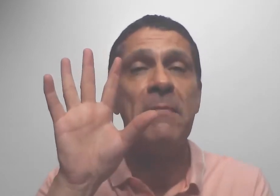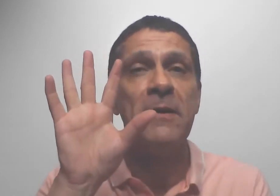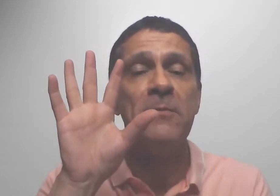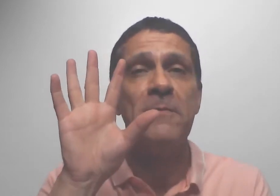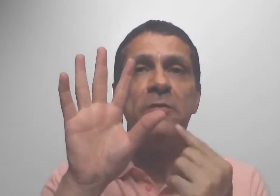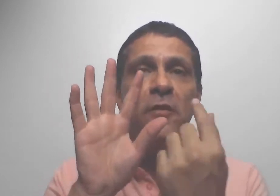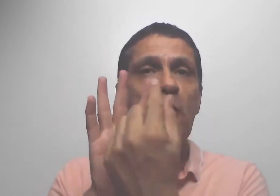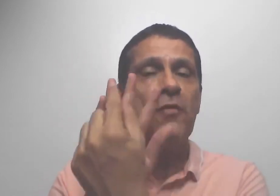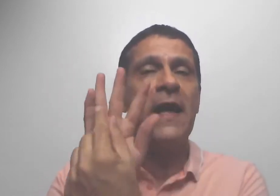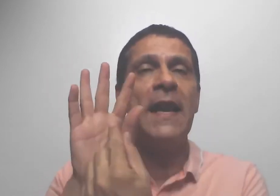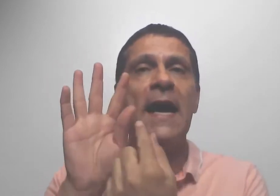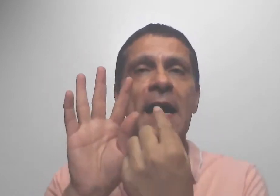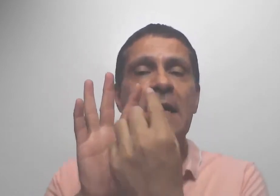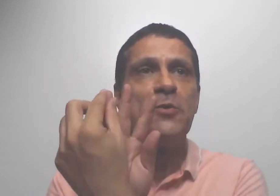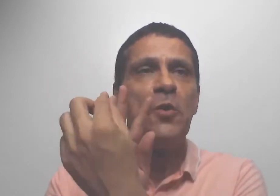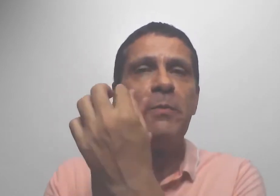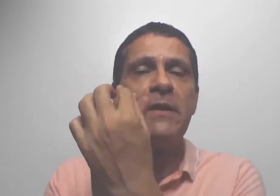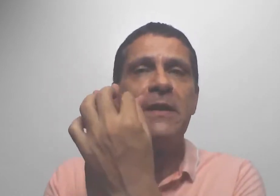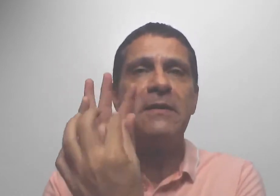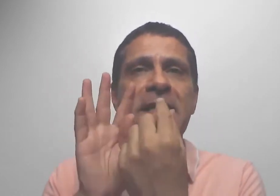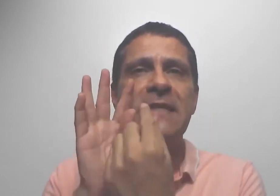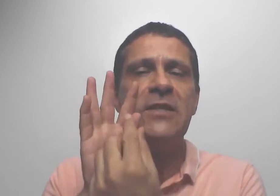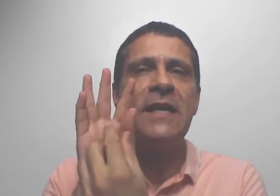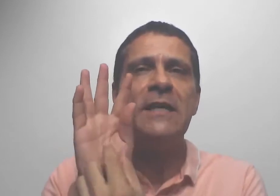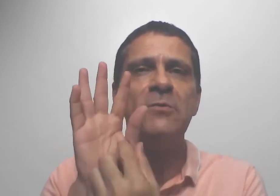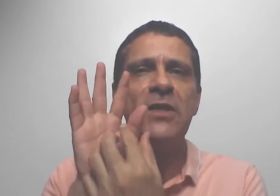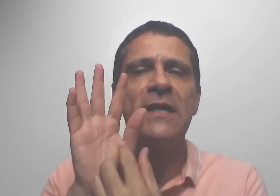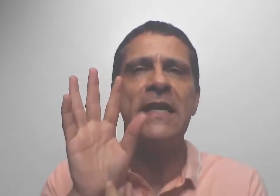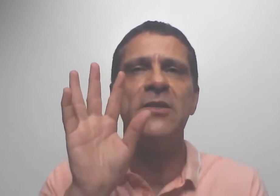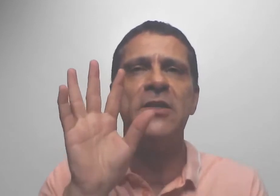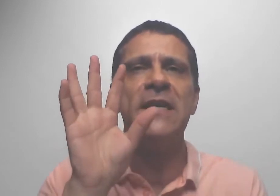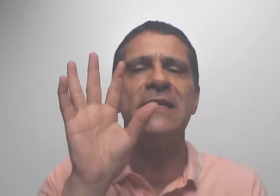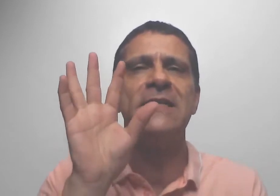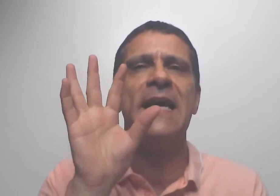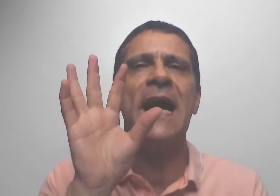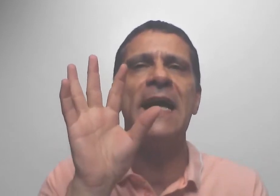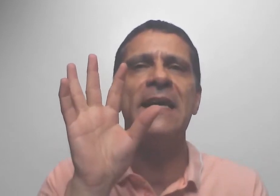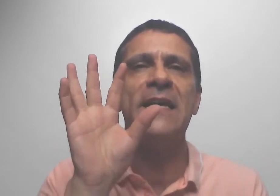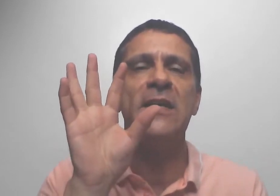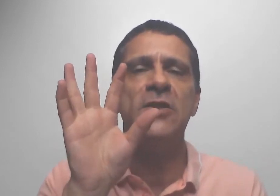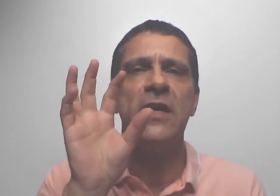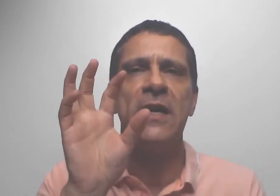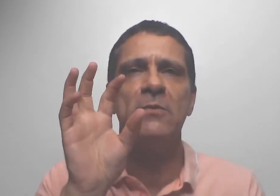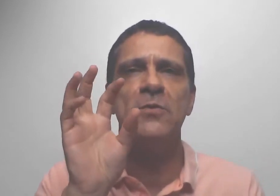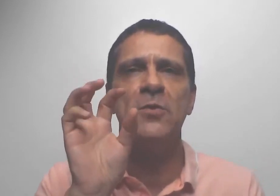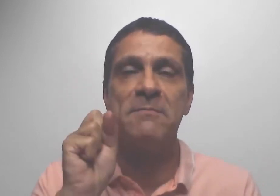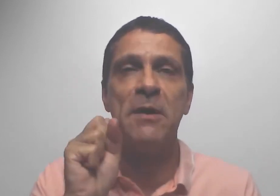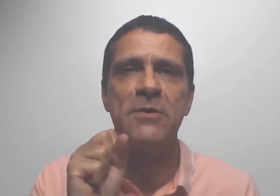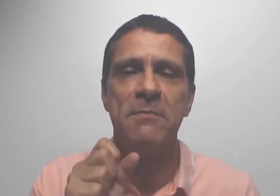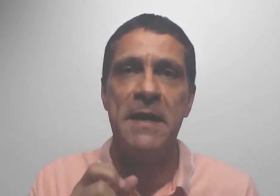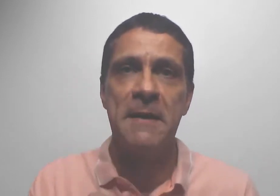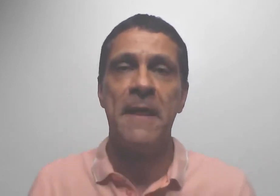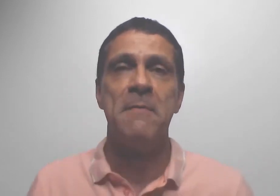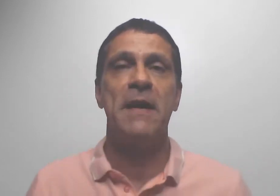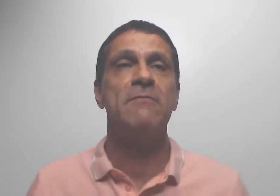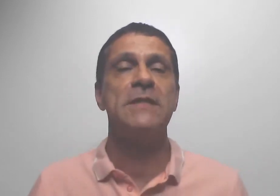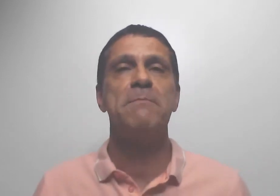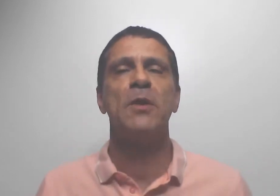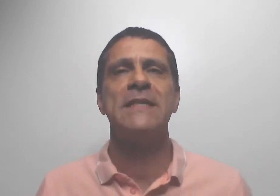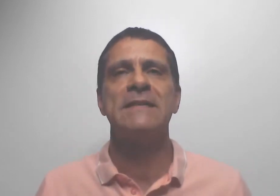mão. E vou falar sobre meridianos de energia que saem e que chegam das mãos também. Pra que você possa